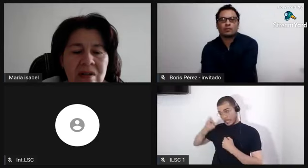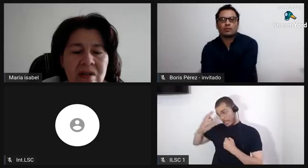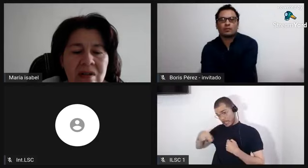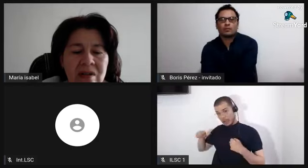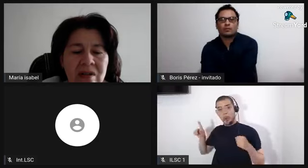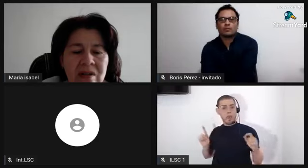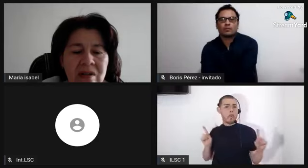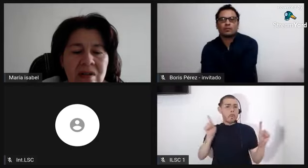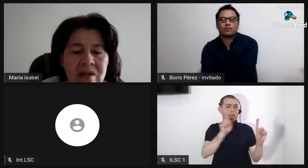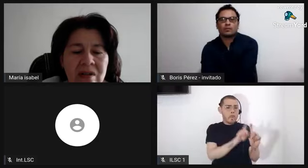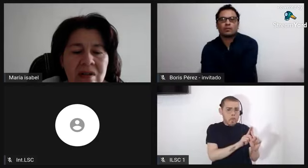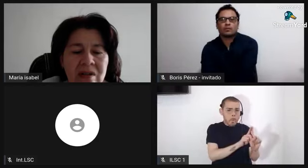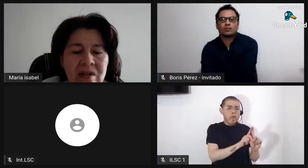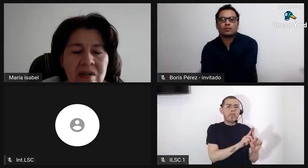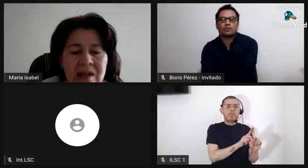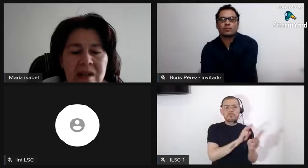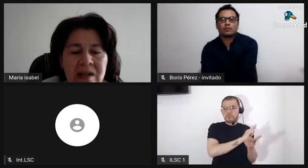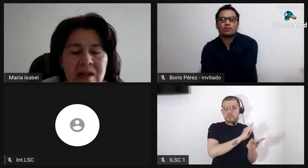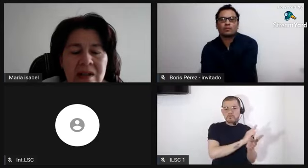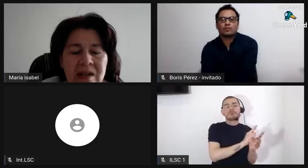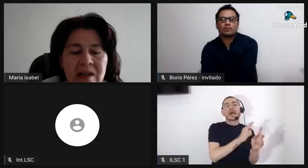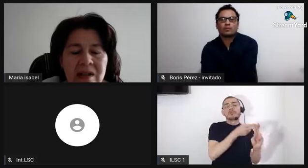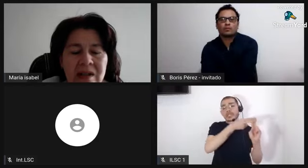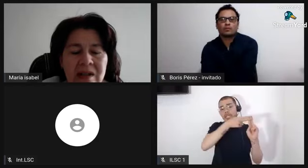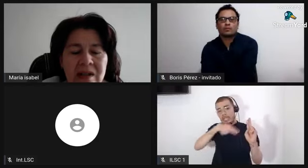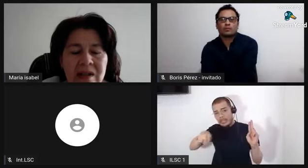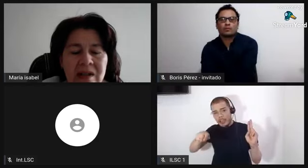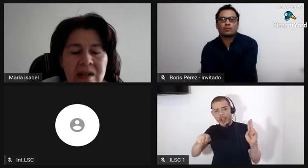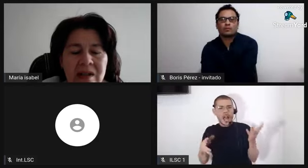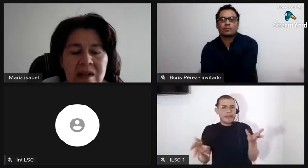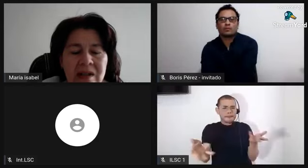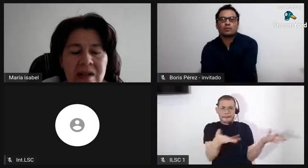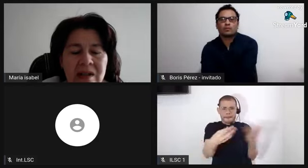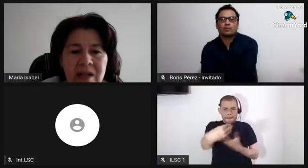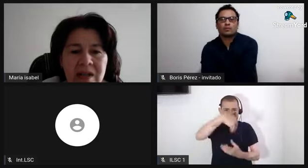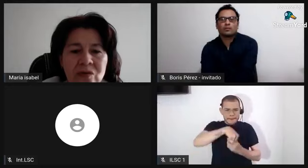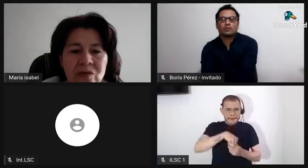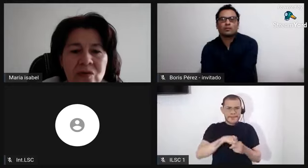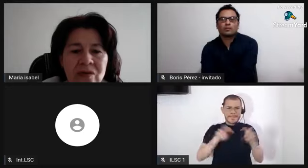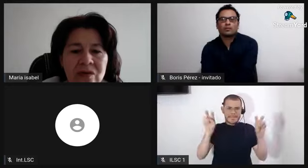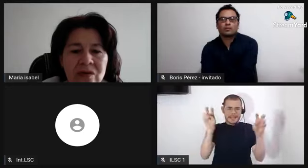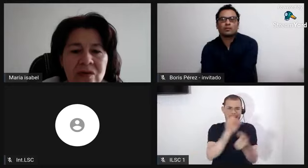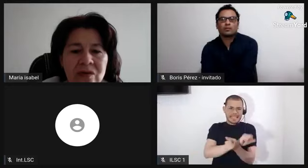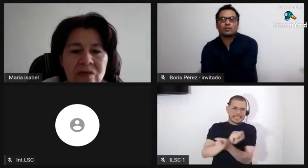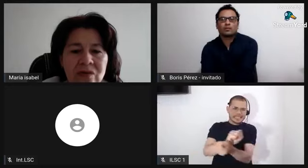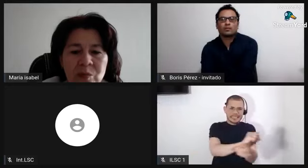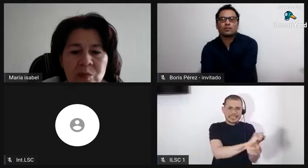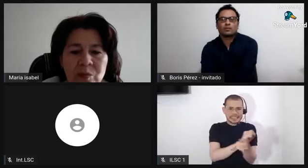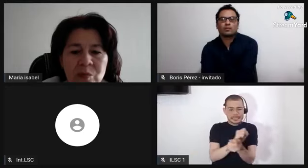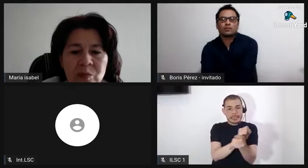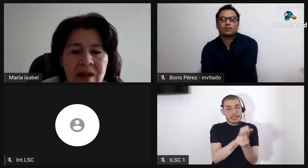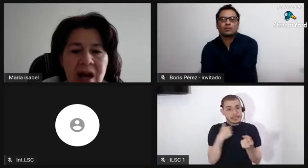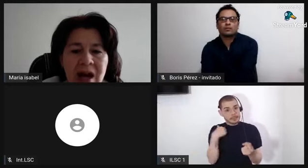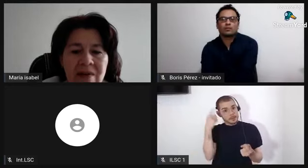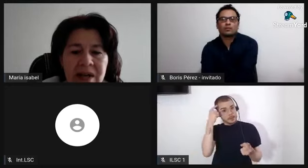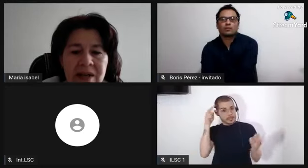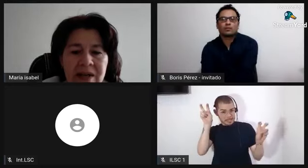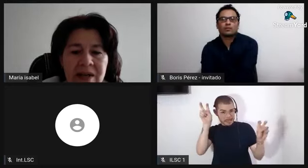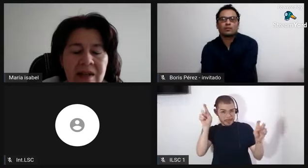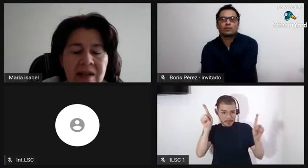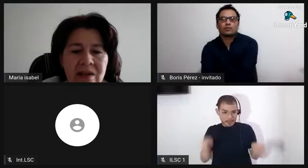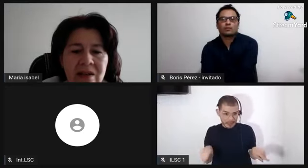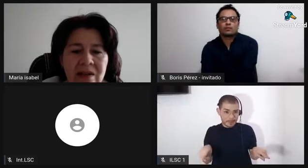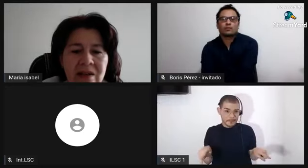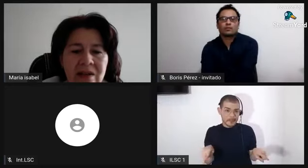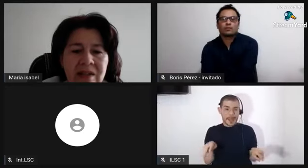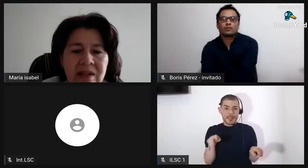marco de la esclavitud. Entonces, ¿uno podría hablar de una esclavitud sexual en ese